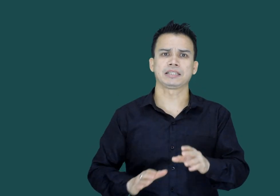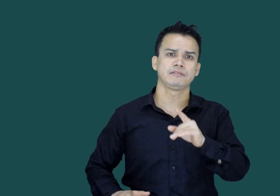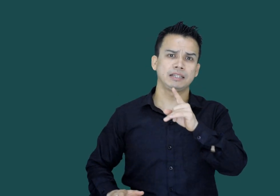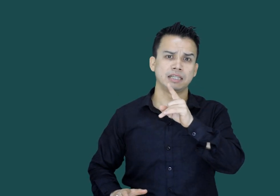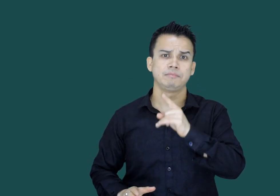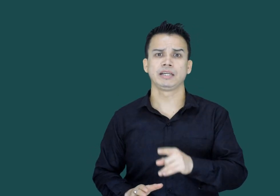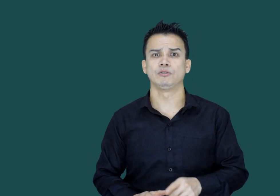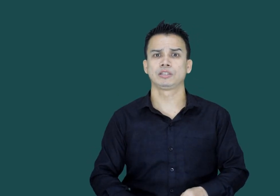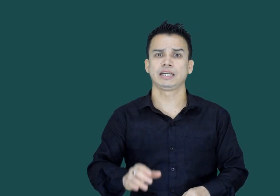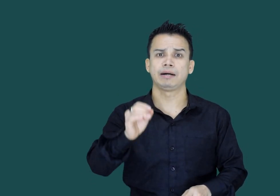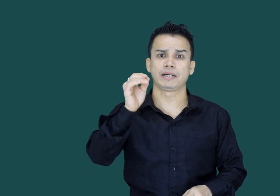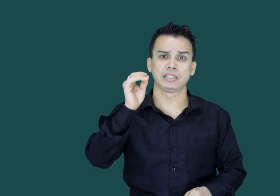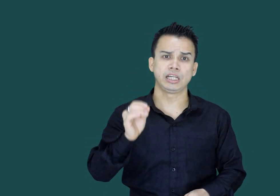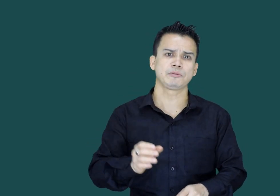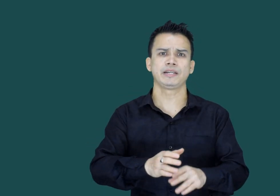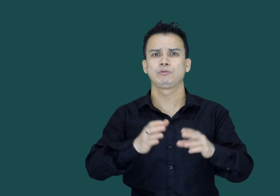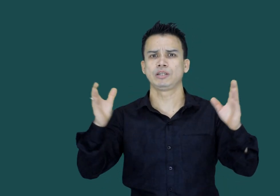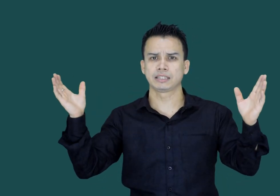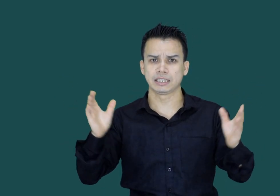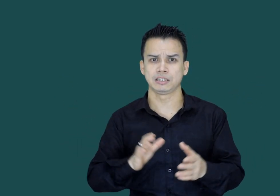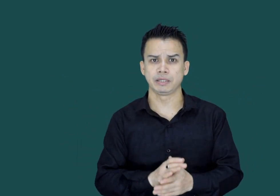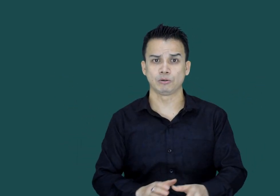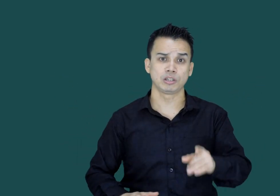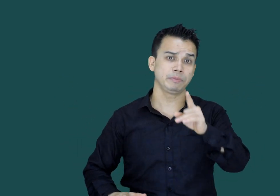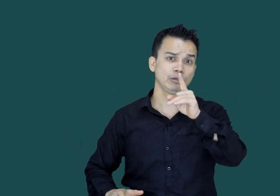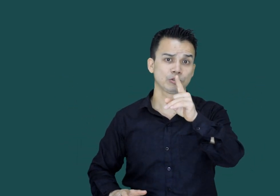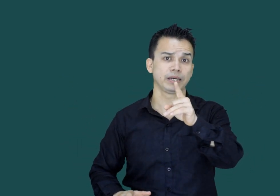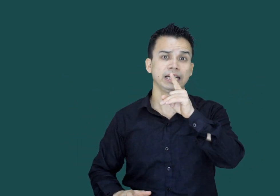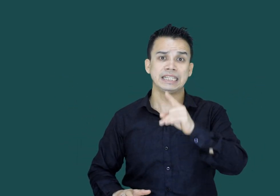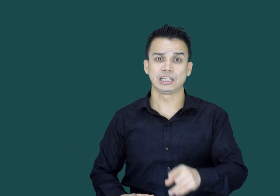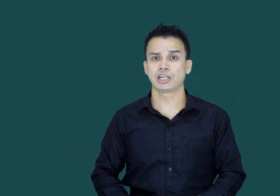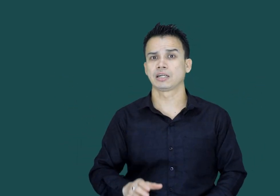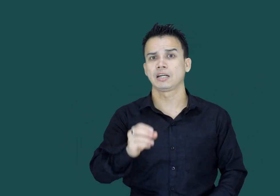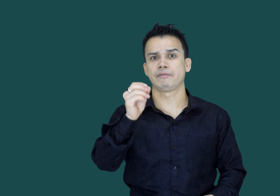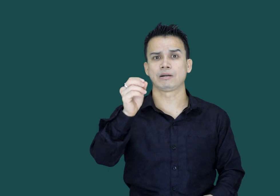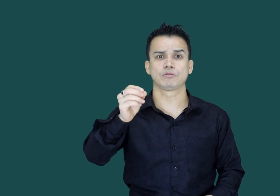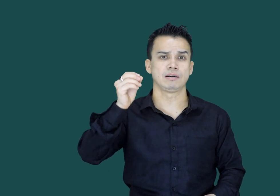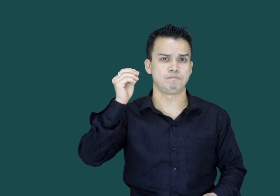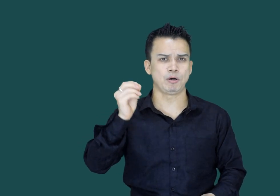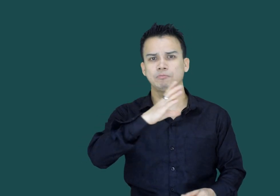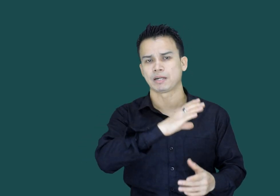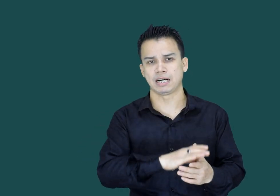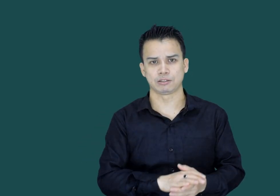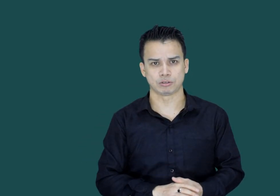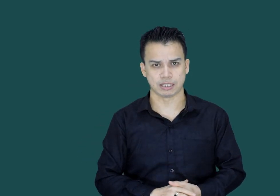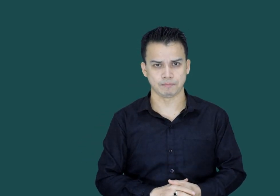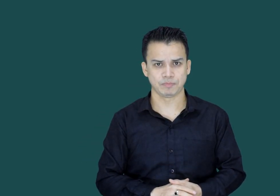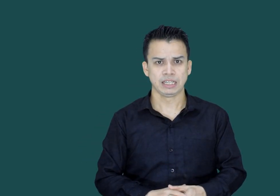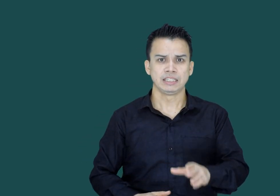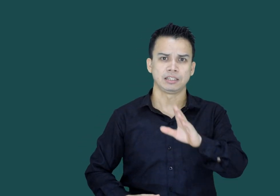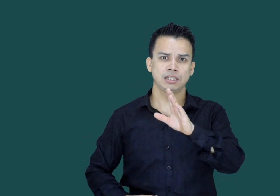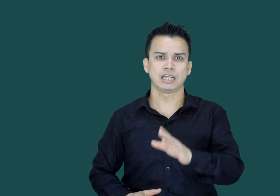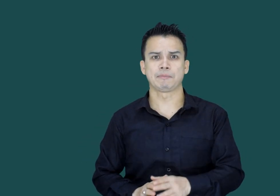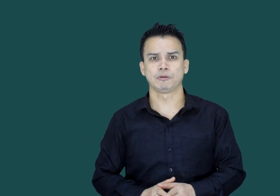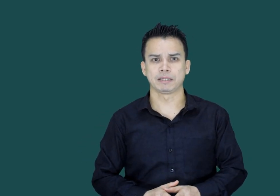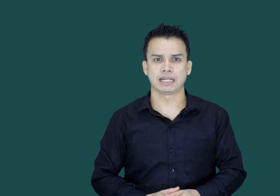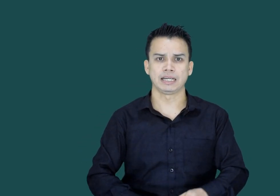آتنگوادی حملے ہوتے ہیں ہمارے دیش میں یا دنیا کے کسی بھی کونے میں اس میں نشے کرنے والوں کا بہت پراہات ہوتا ہے جیسے کہ آپ کو پتا ہے